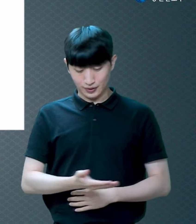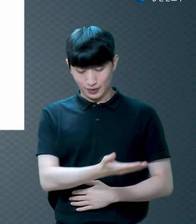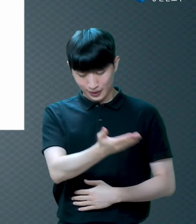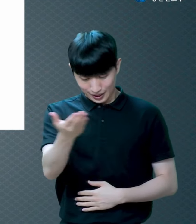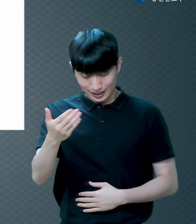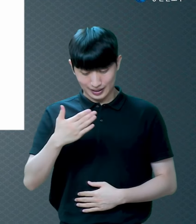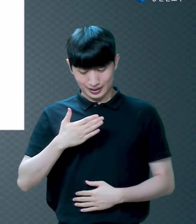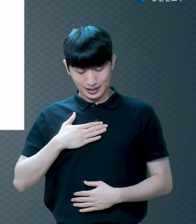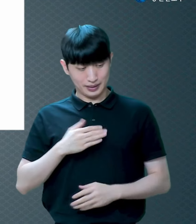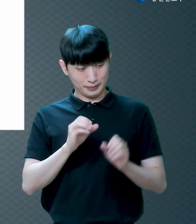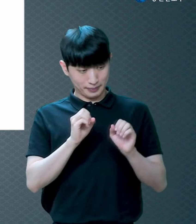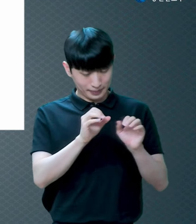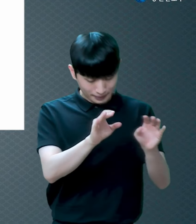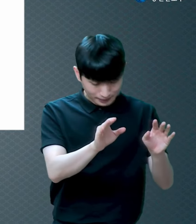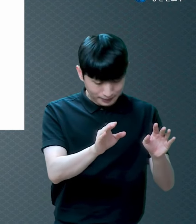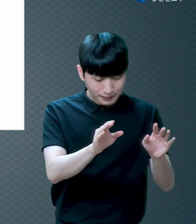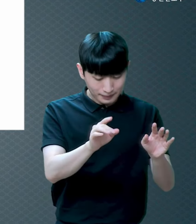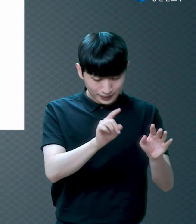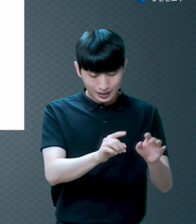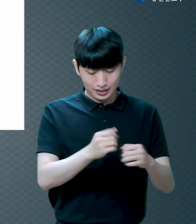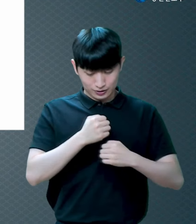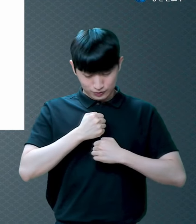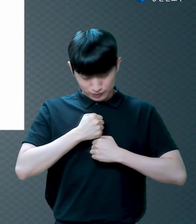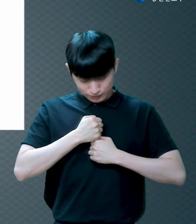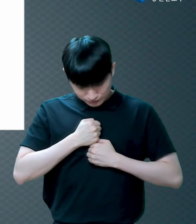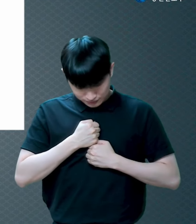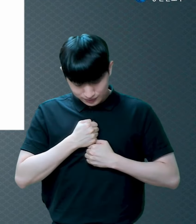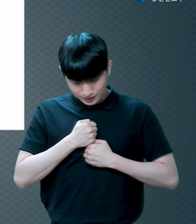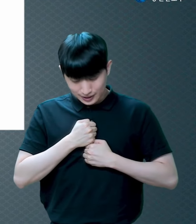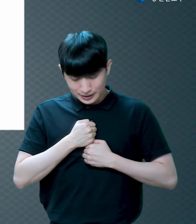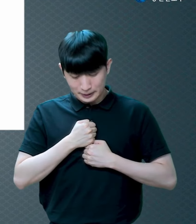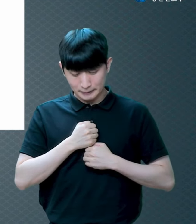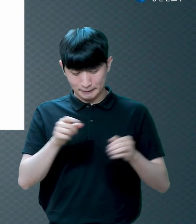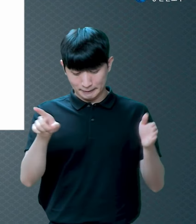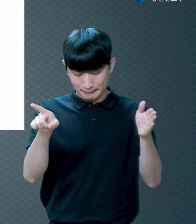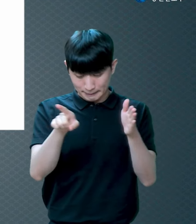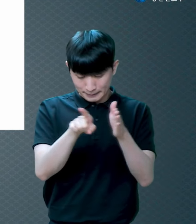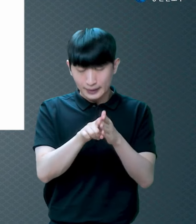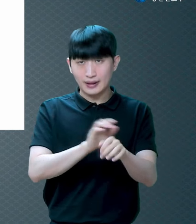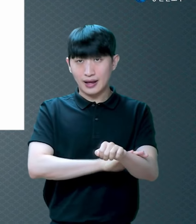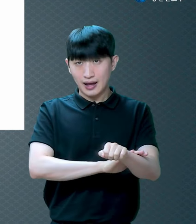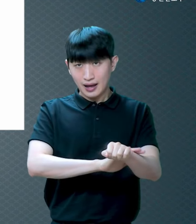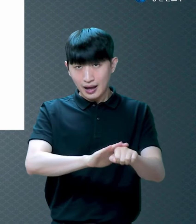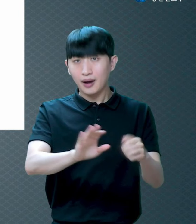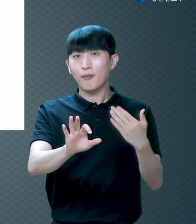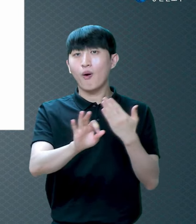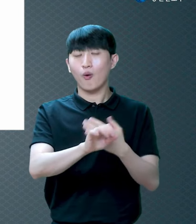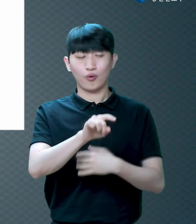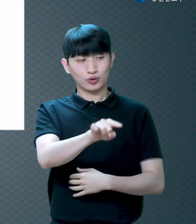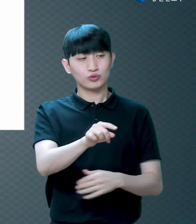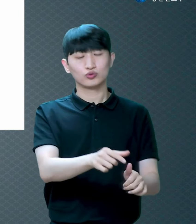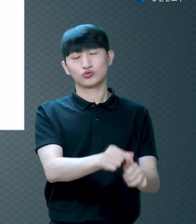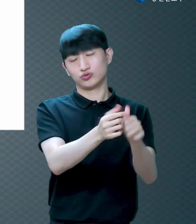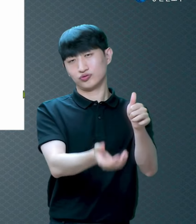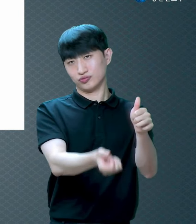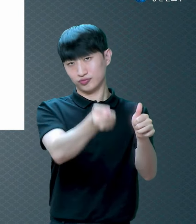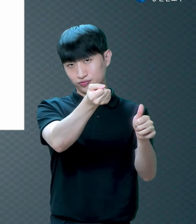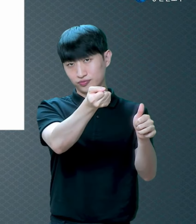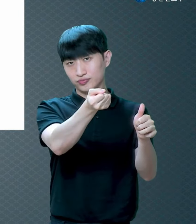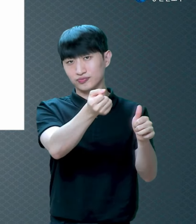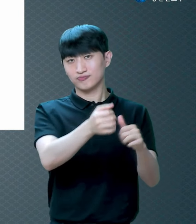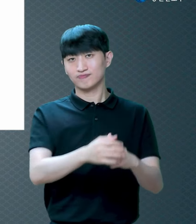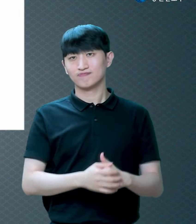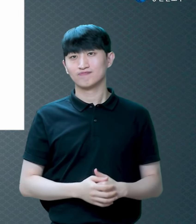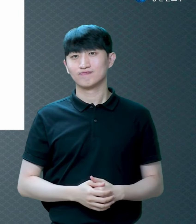지키고 헛되이 믿지 아니하였으면 이로 말미암아 구원을 얻으리라 자